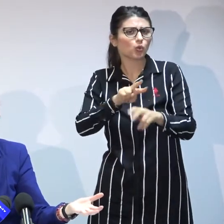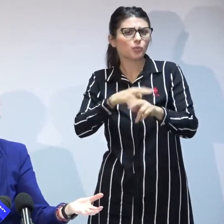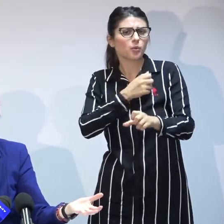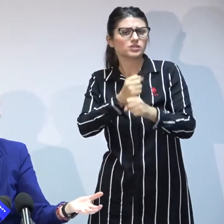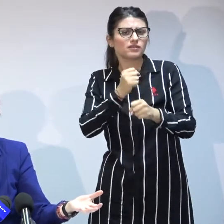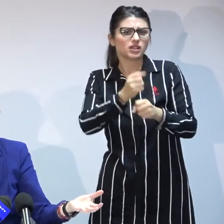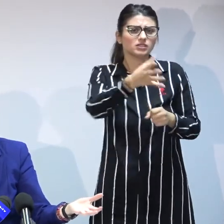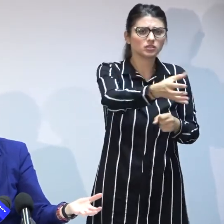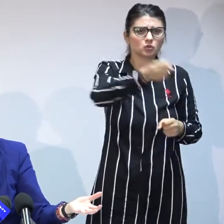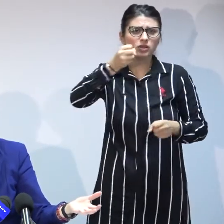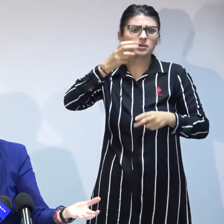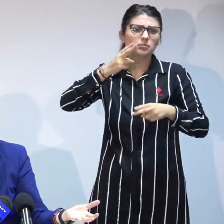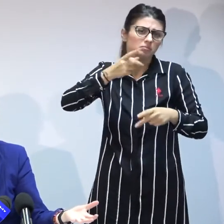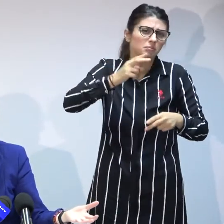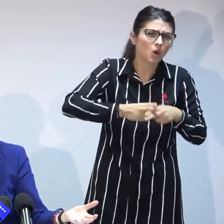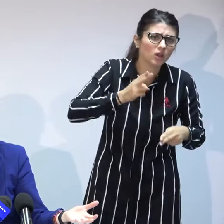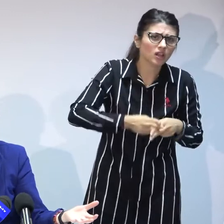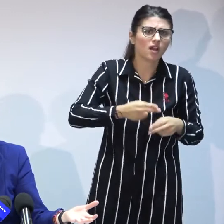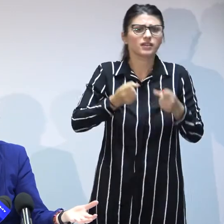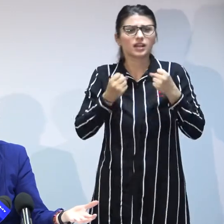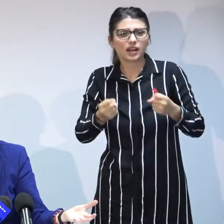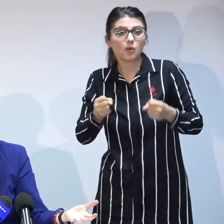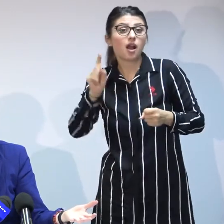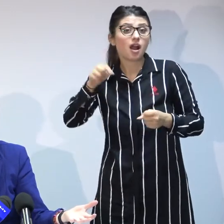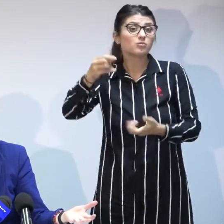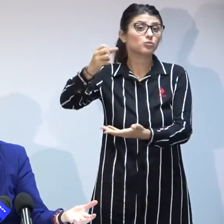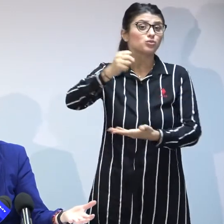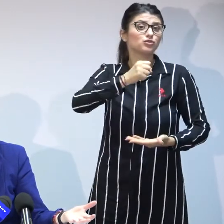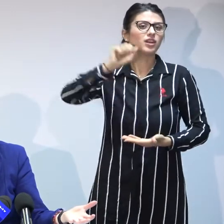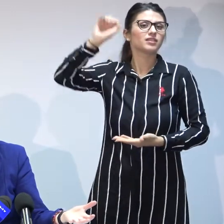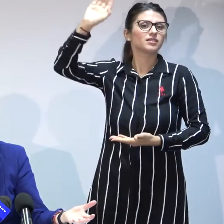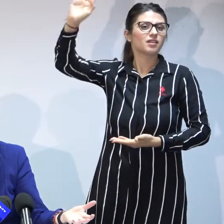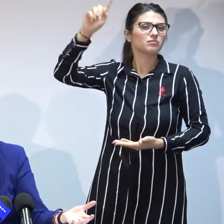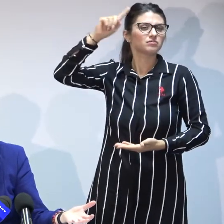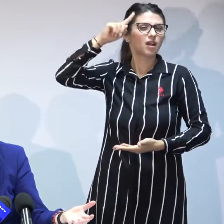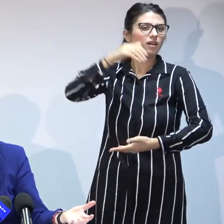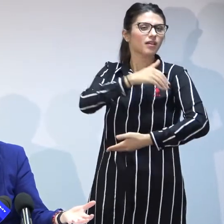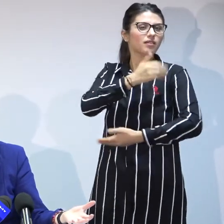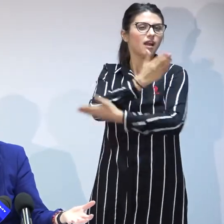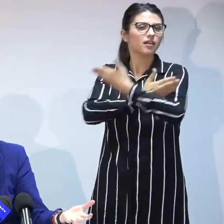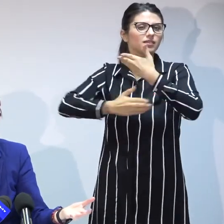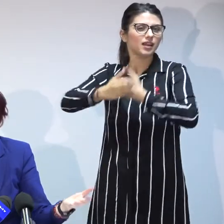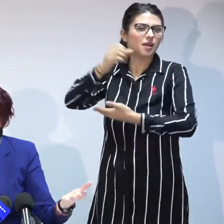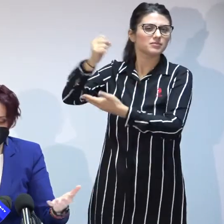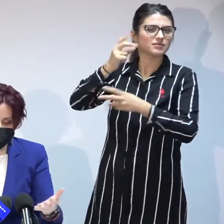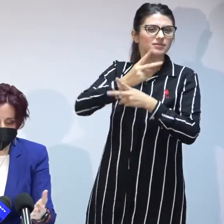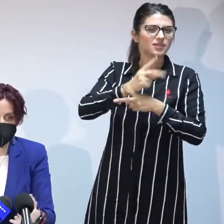handicap pentru că au un buget mai mare în spate foarte clar și deschis despre lucrurile astea vorbim